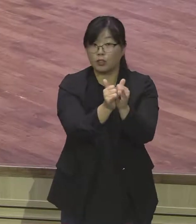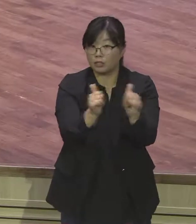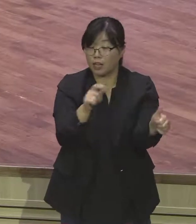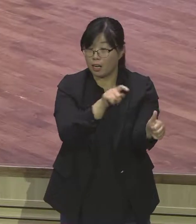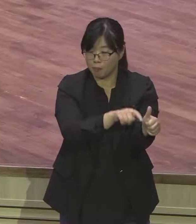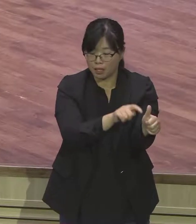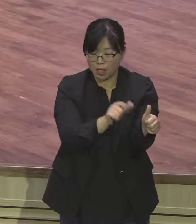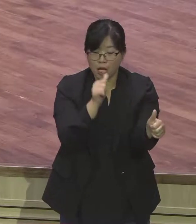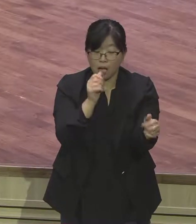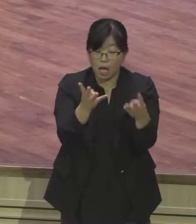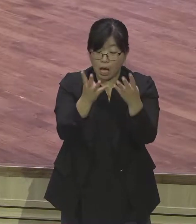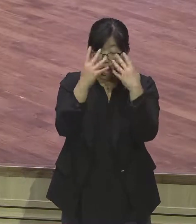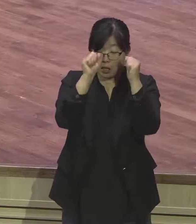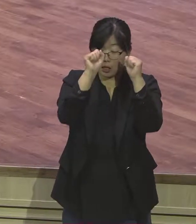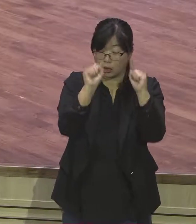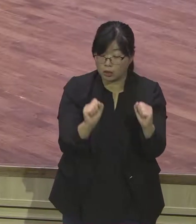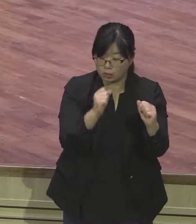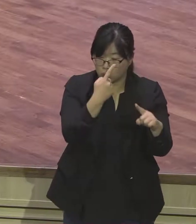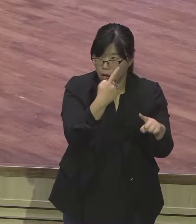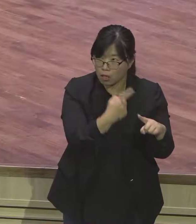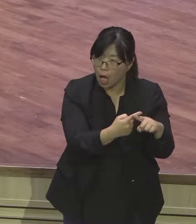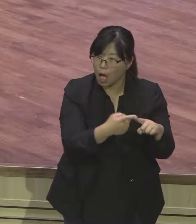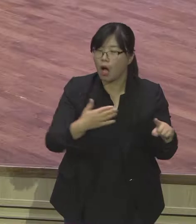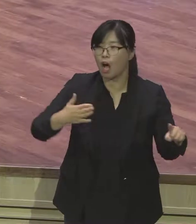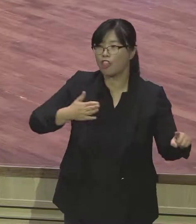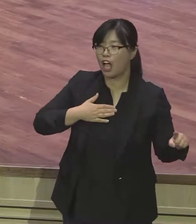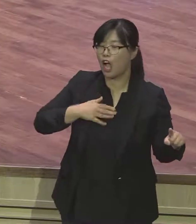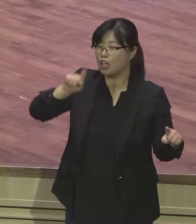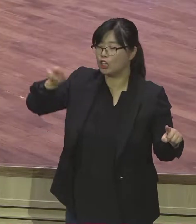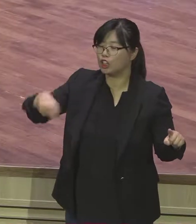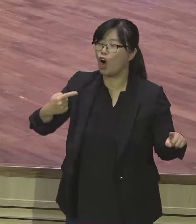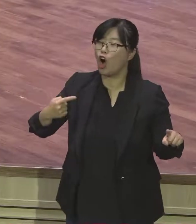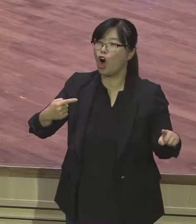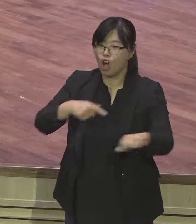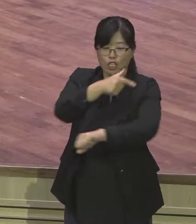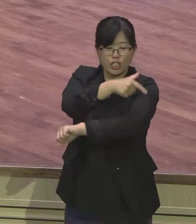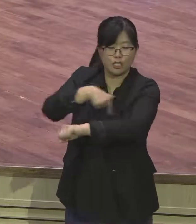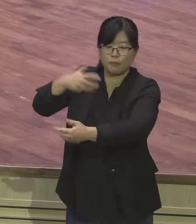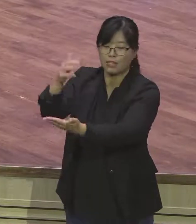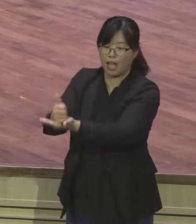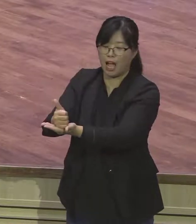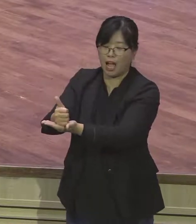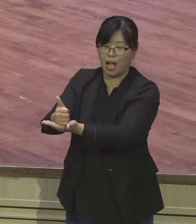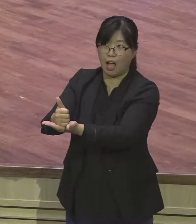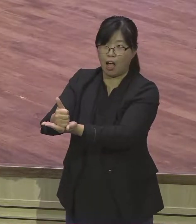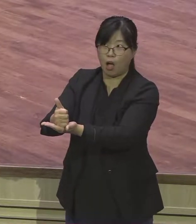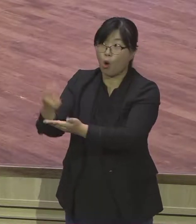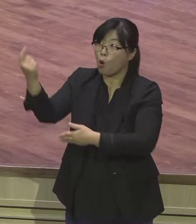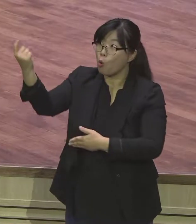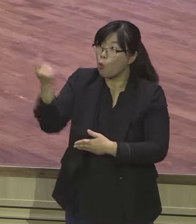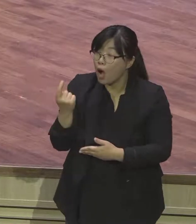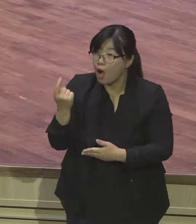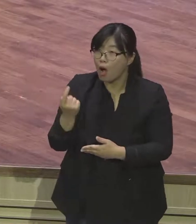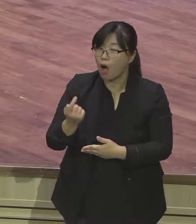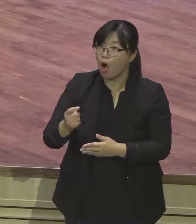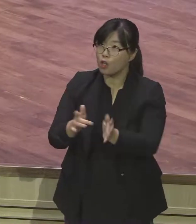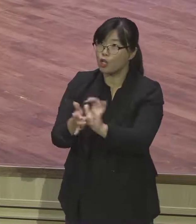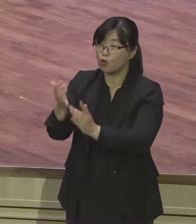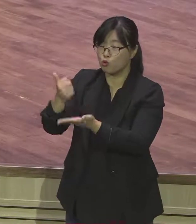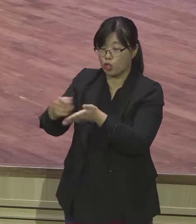전주 집사라는 사람이 와서 보험을 증거해서 내가 예수 믿게 됐다. 그 소리 하더라고. 우와 내가